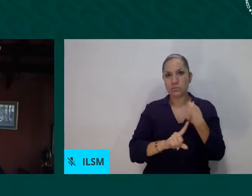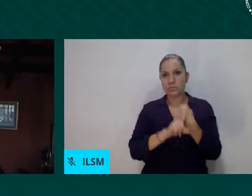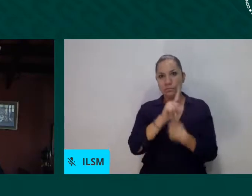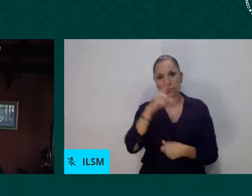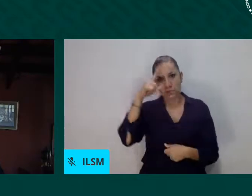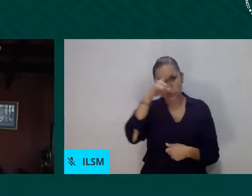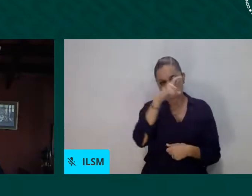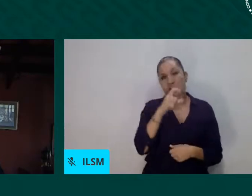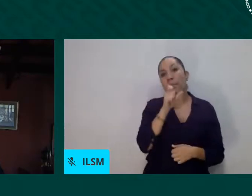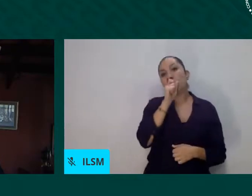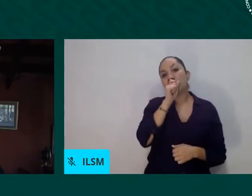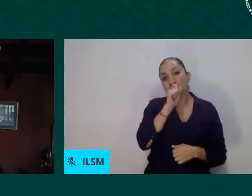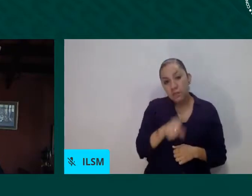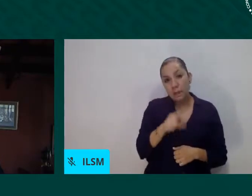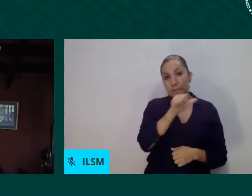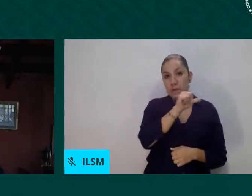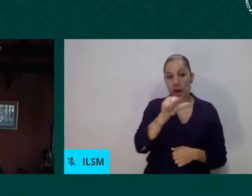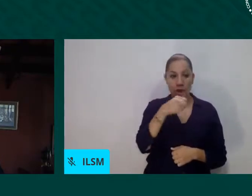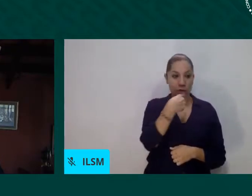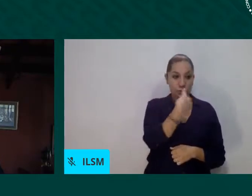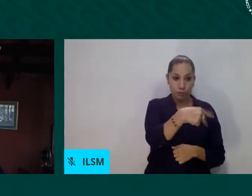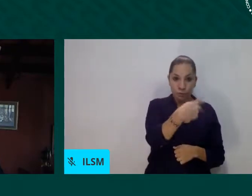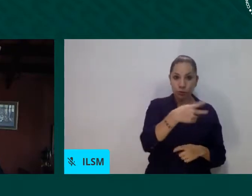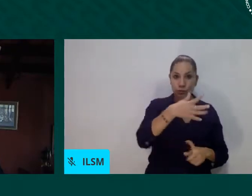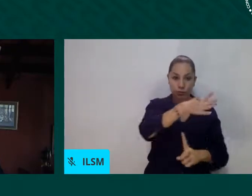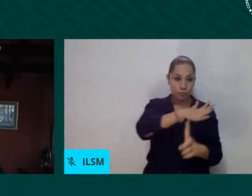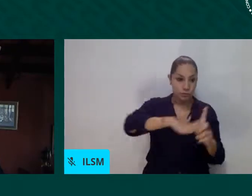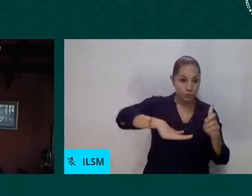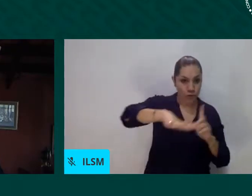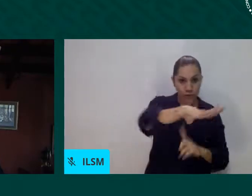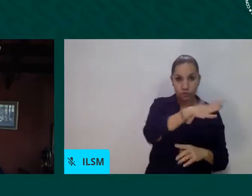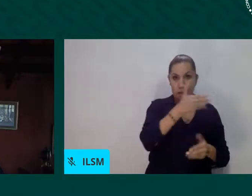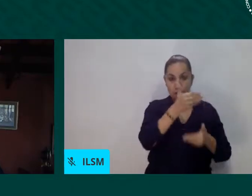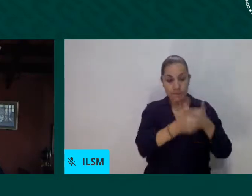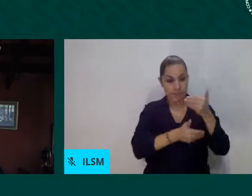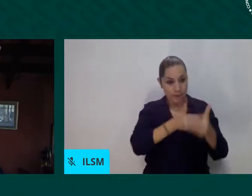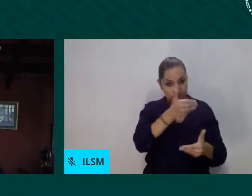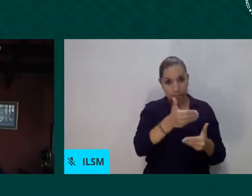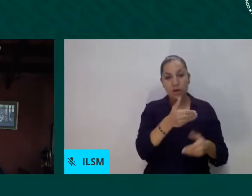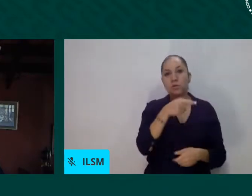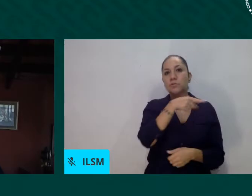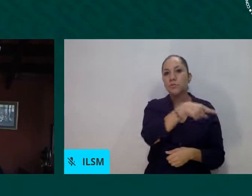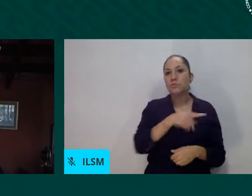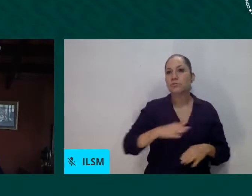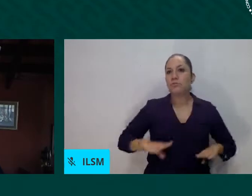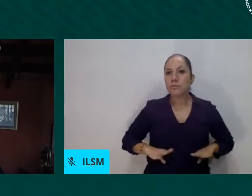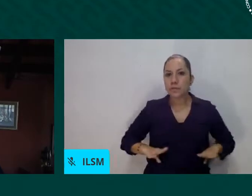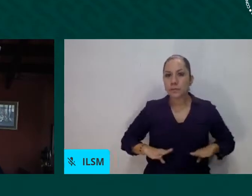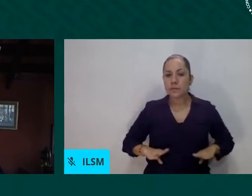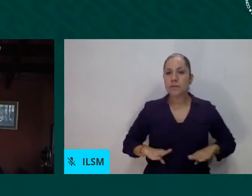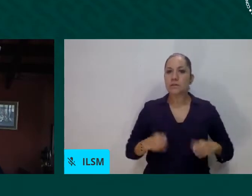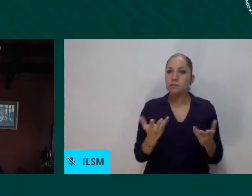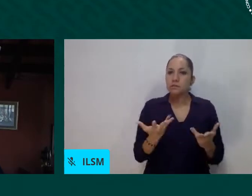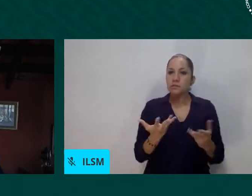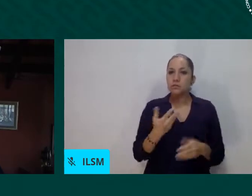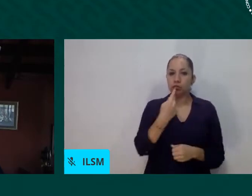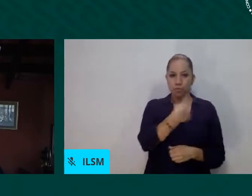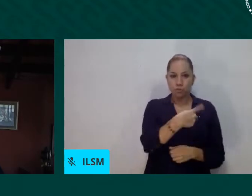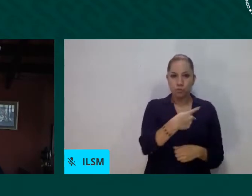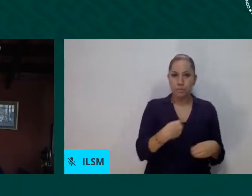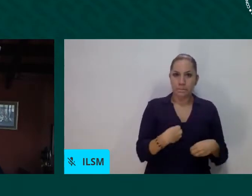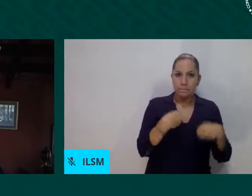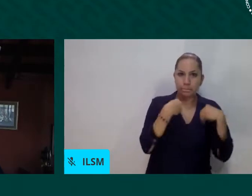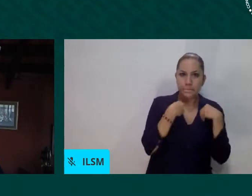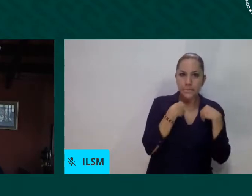ser bastante improbable como consecuencia de que en general se encuentran frente al hacinamiento.